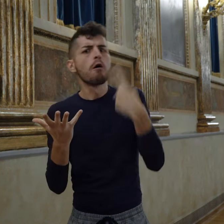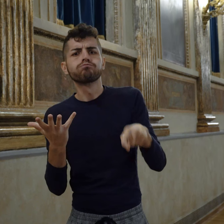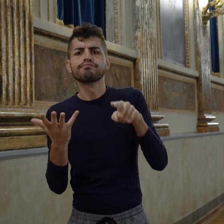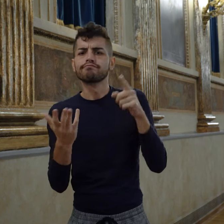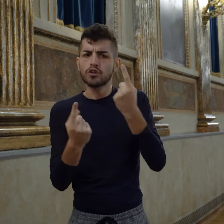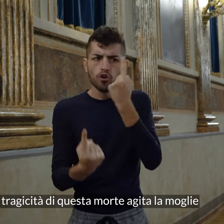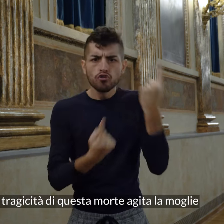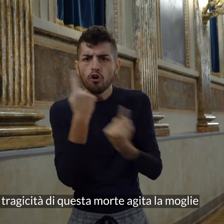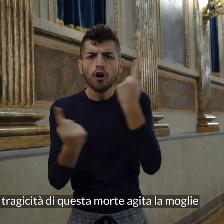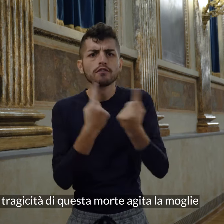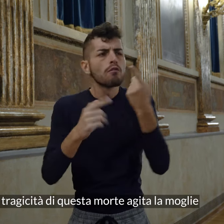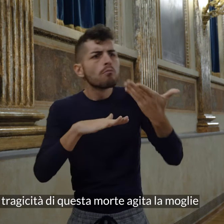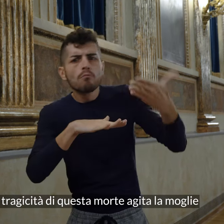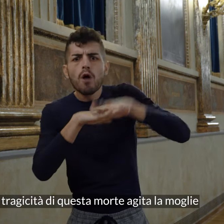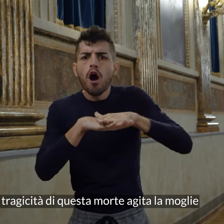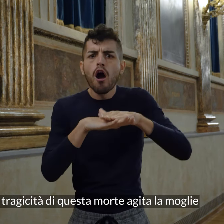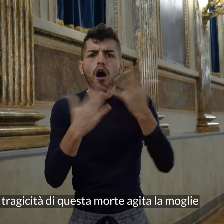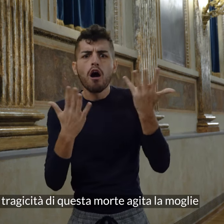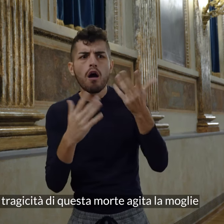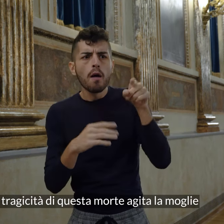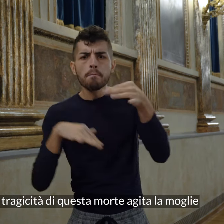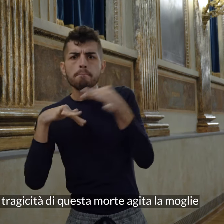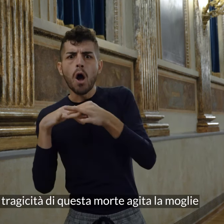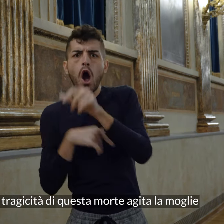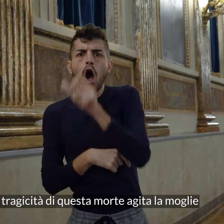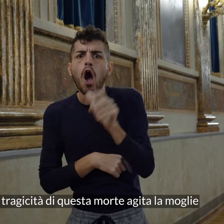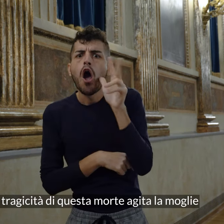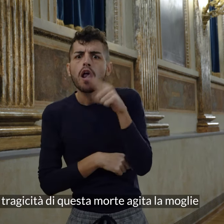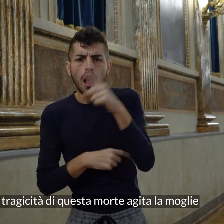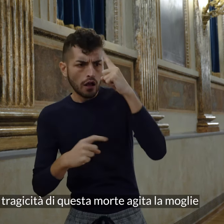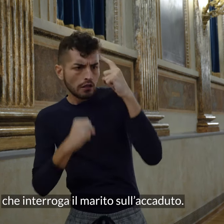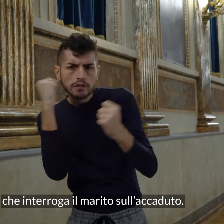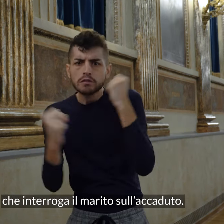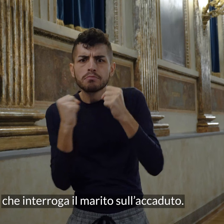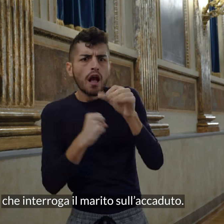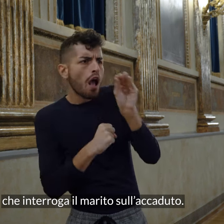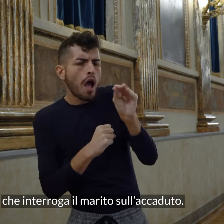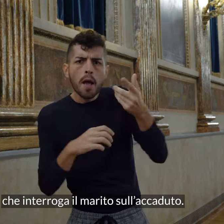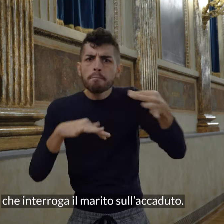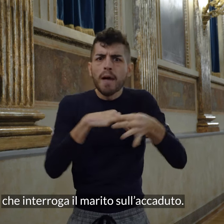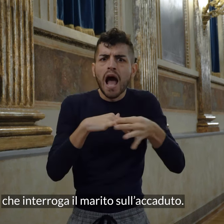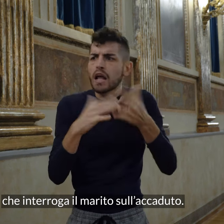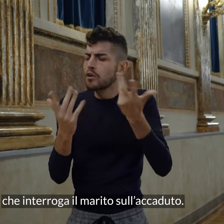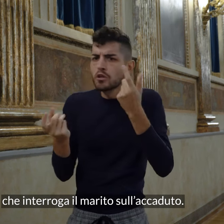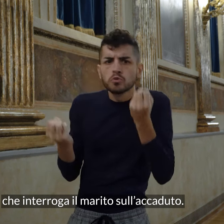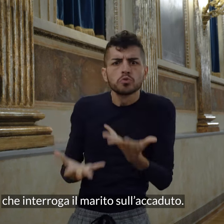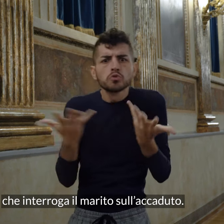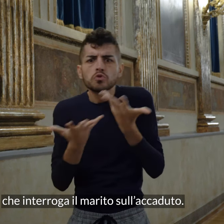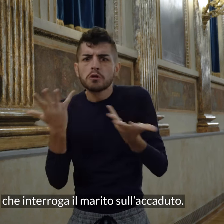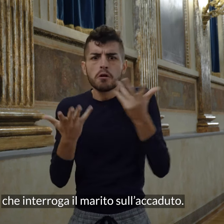La tragicità di questa morte agita la moglie che interroga il marito sull'accaduto